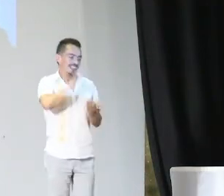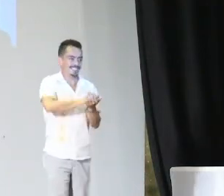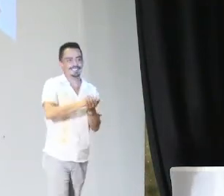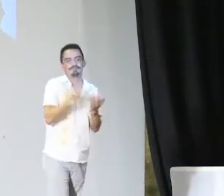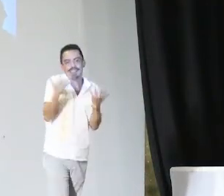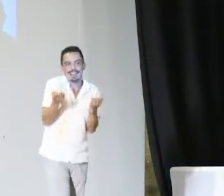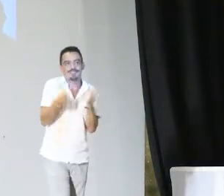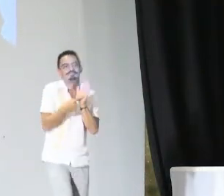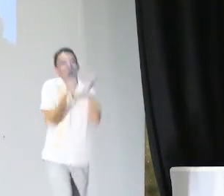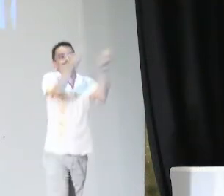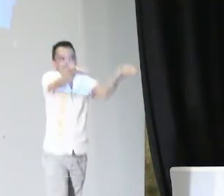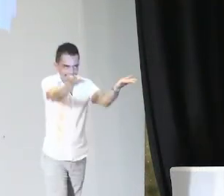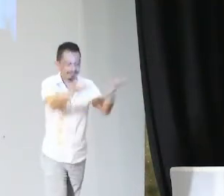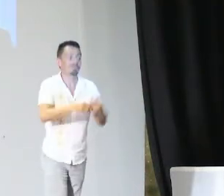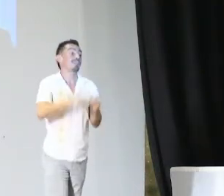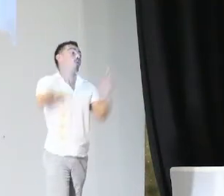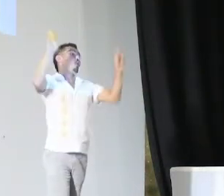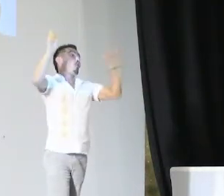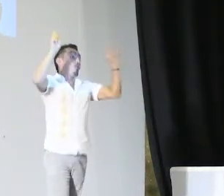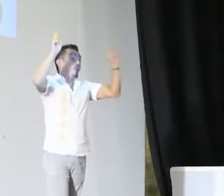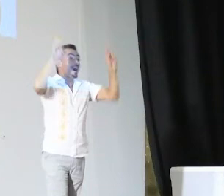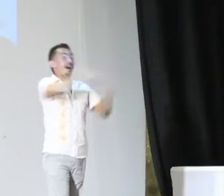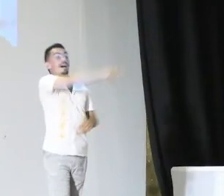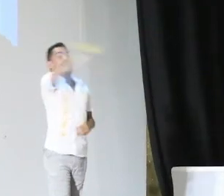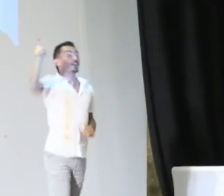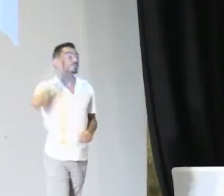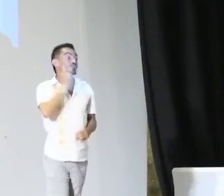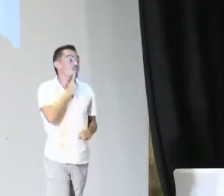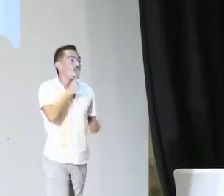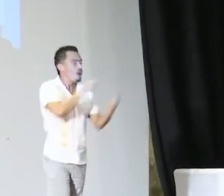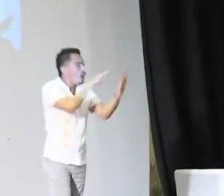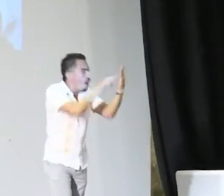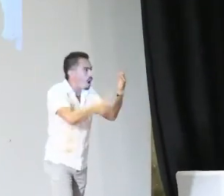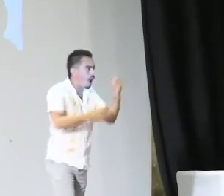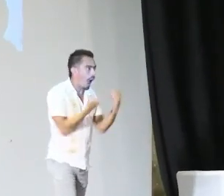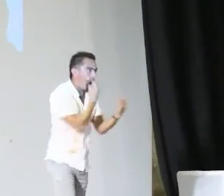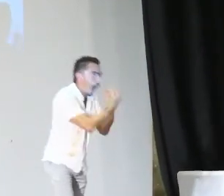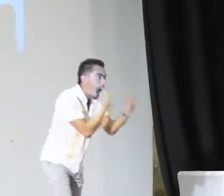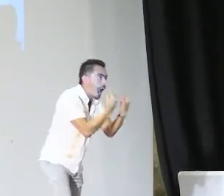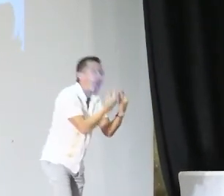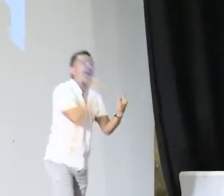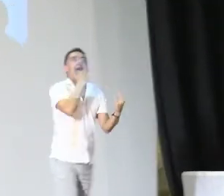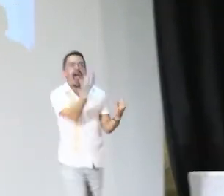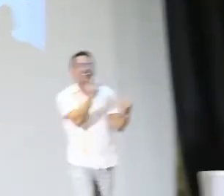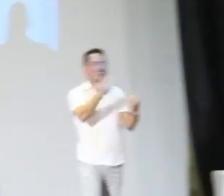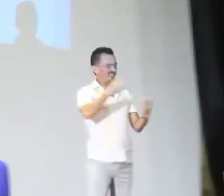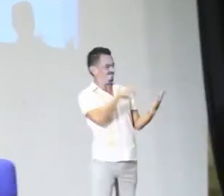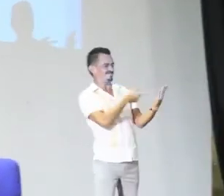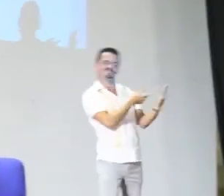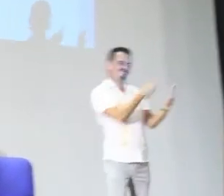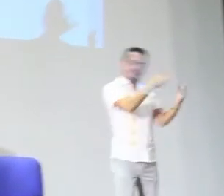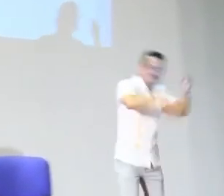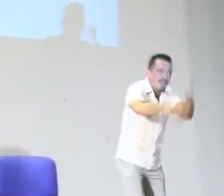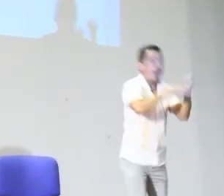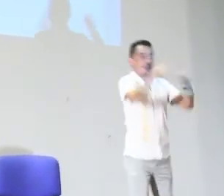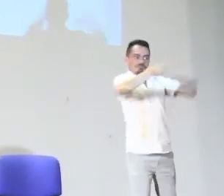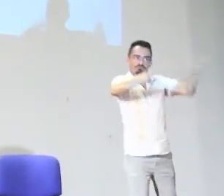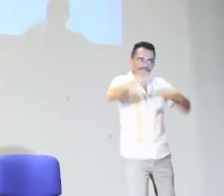que es el Día del Sordo y se los envía también celebrando a ustedes. Esperamos que puedan ustedes acercarse a este